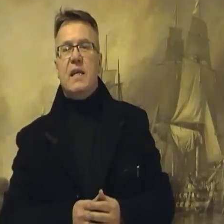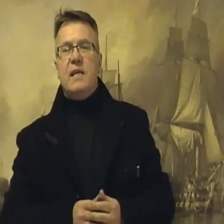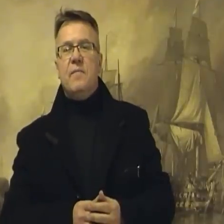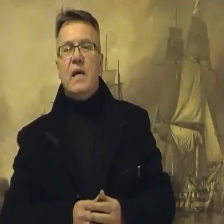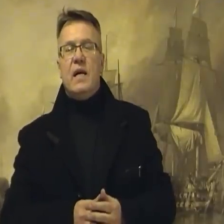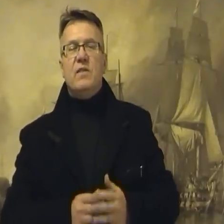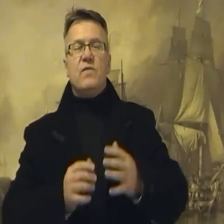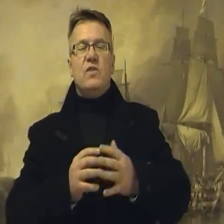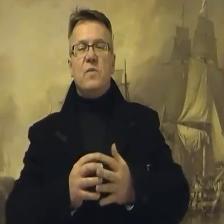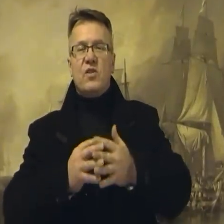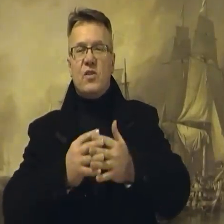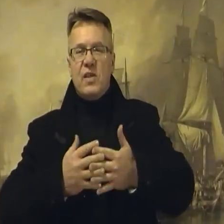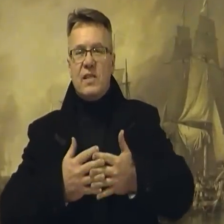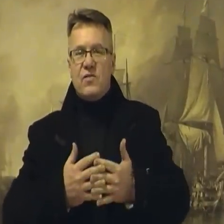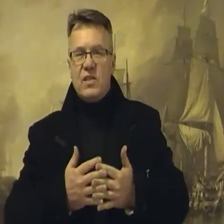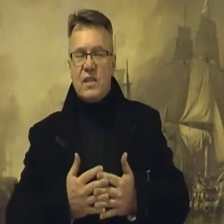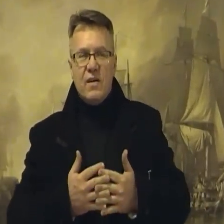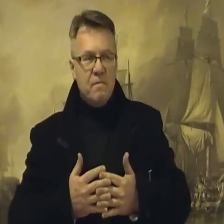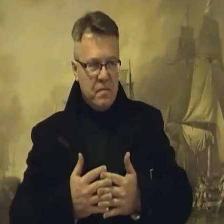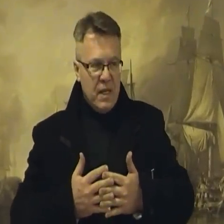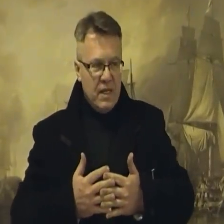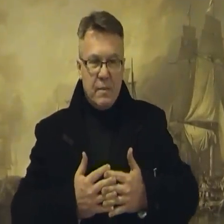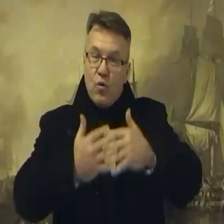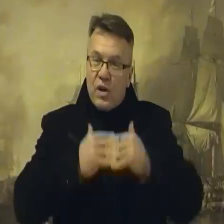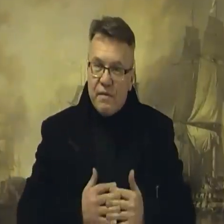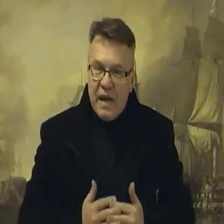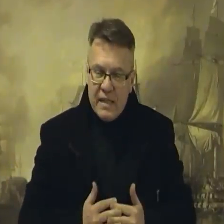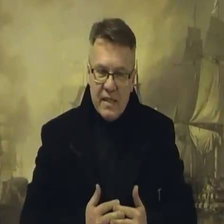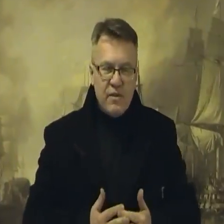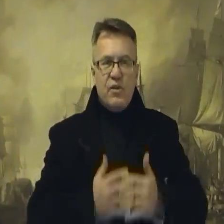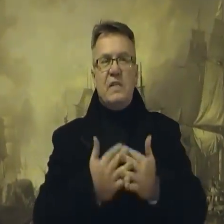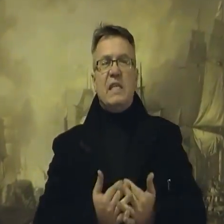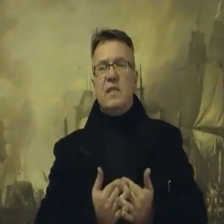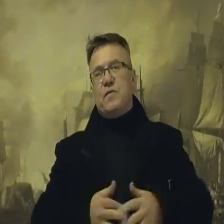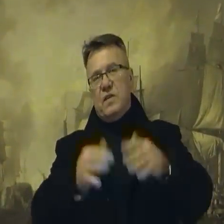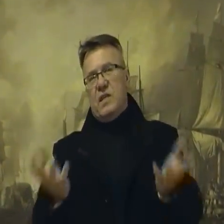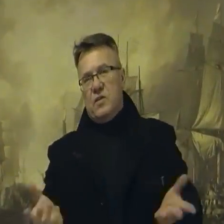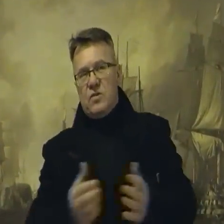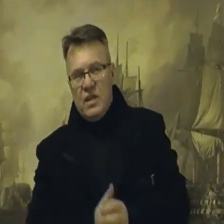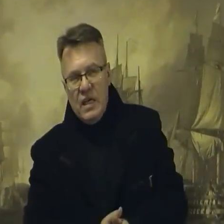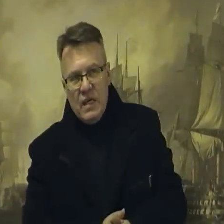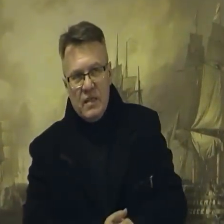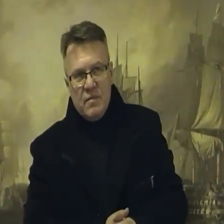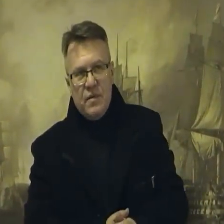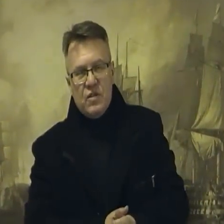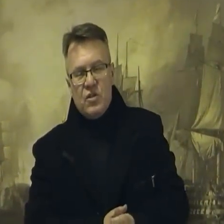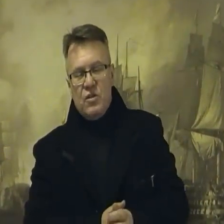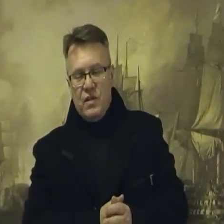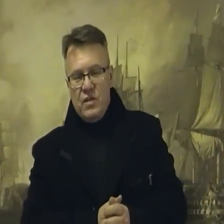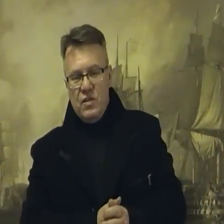dalej. A więc widzimy, że to jest wszystko jakby ukrywane. Tego się oficjalnie nie ma, w internecie można pewne rzeczy dowiedzieć